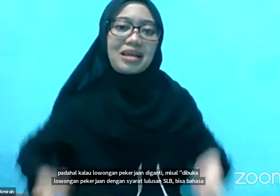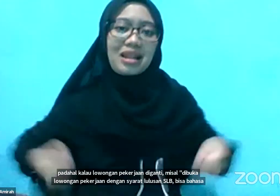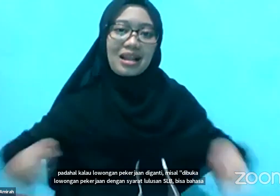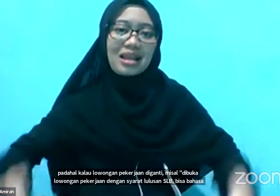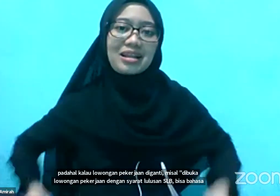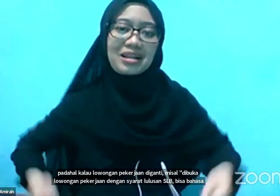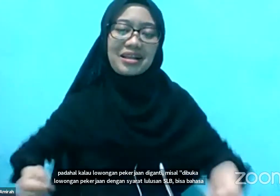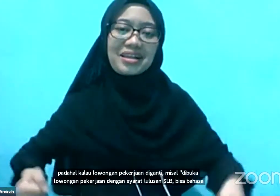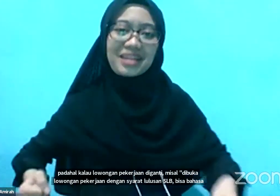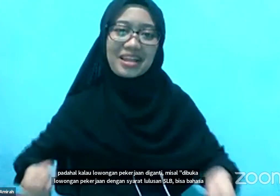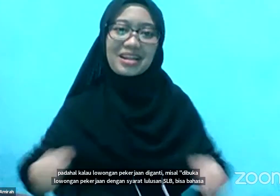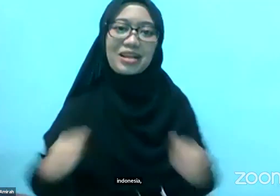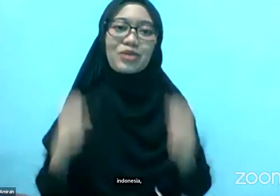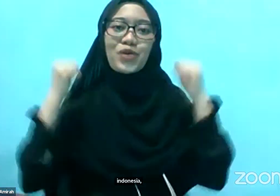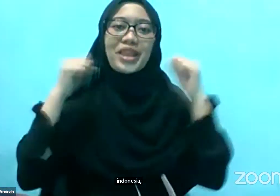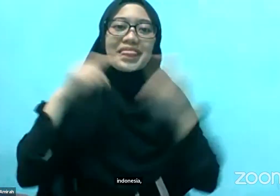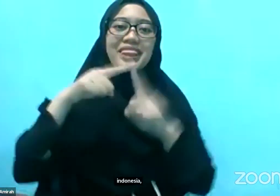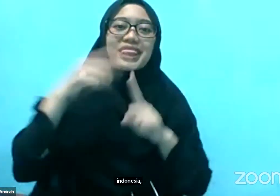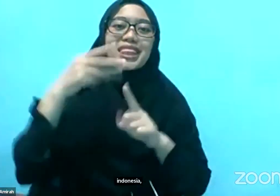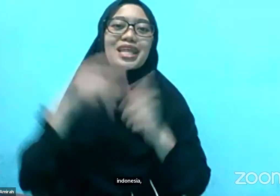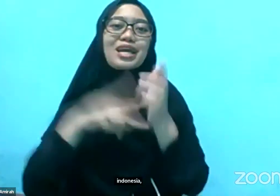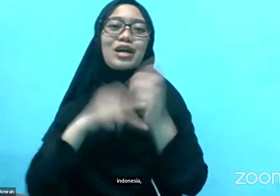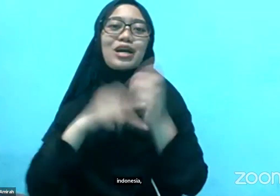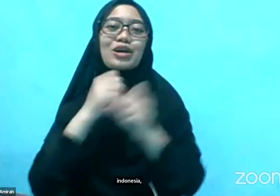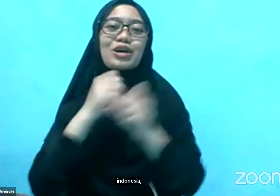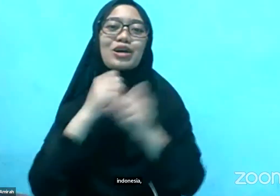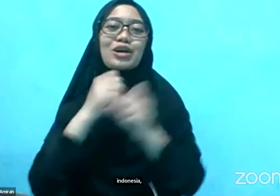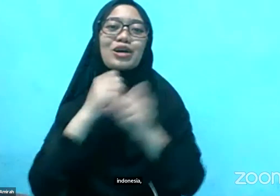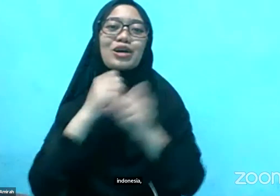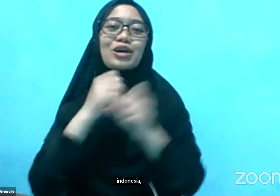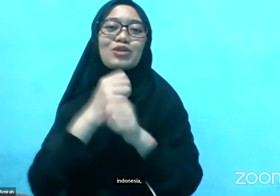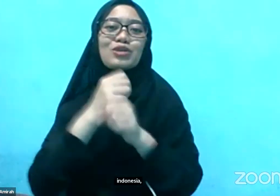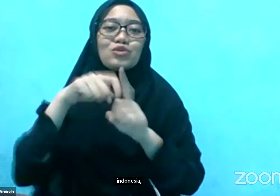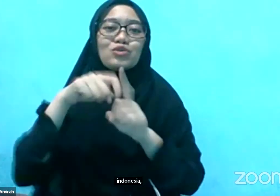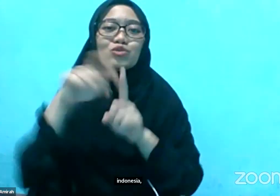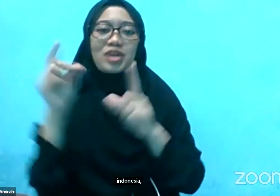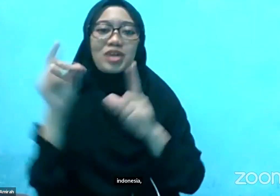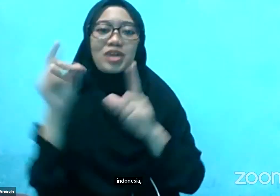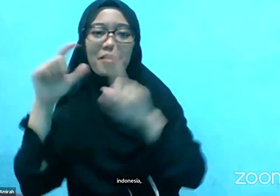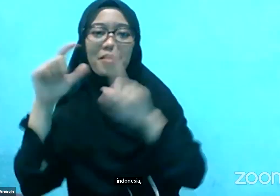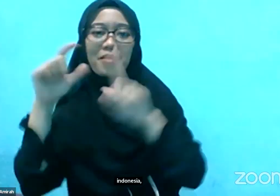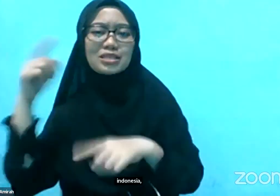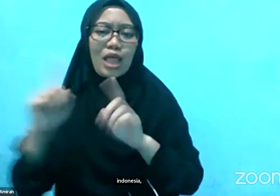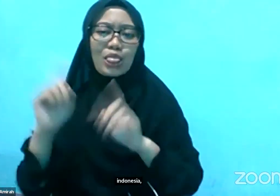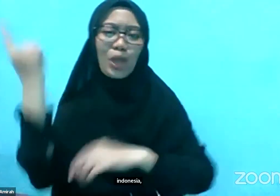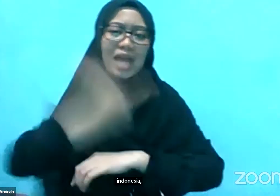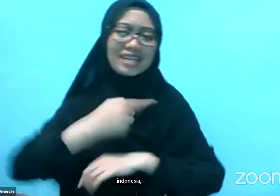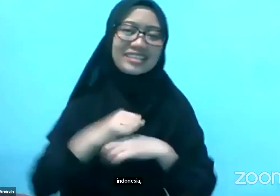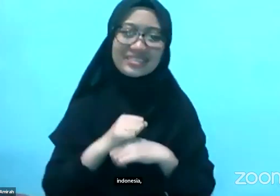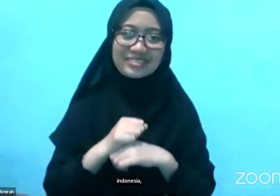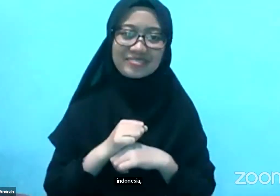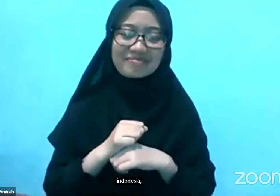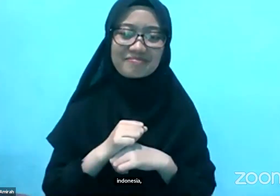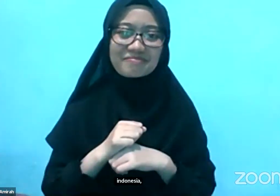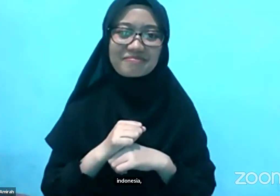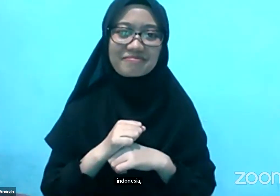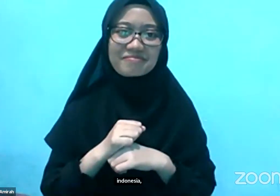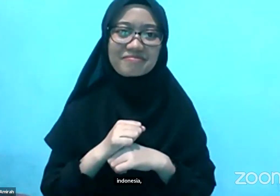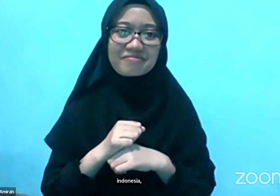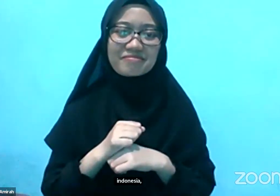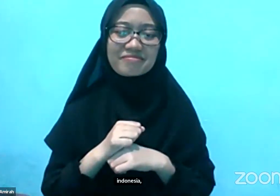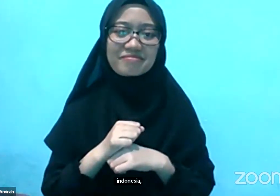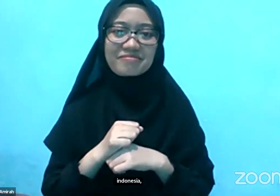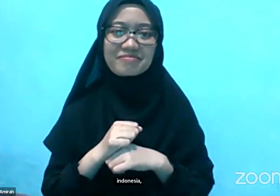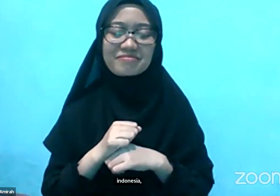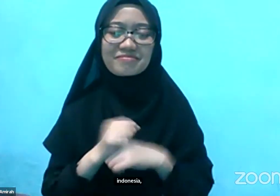Wah pasti Yang ditambah Terima Masa saya terdapat Terima Aku datar Aku datar